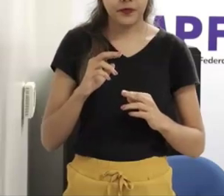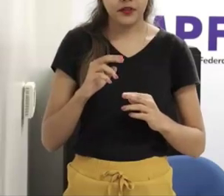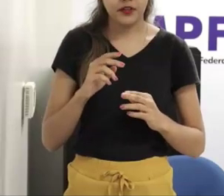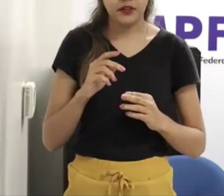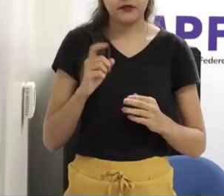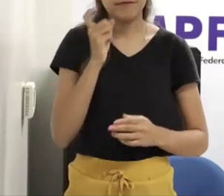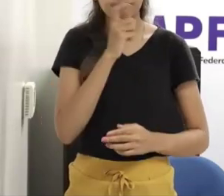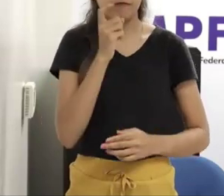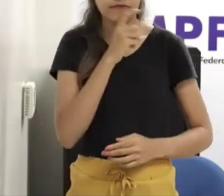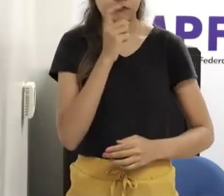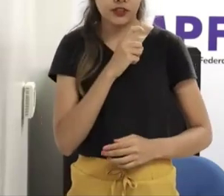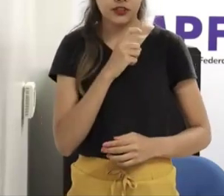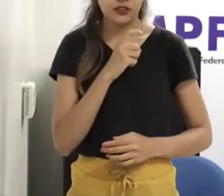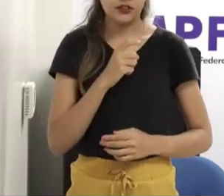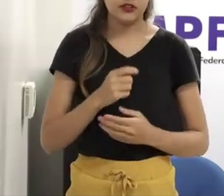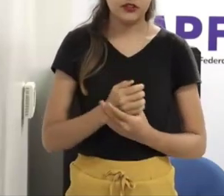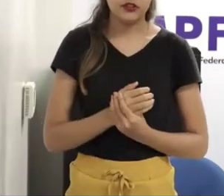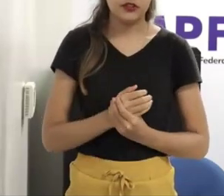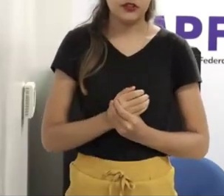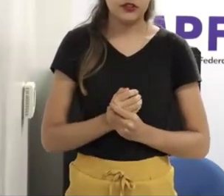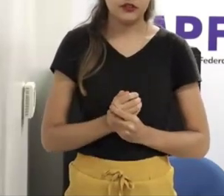sexual virtual, então, assim,